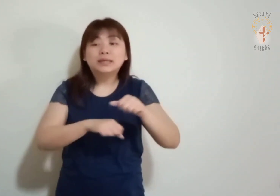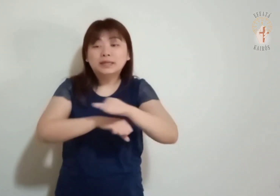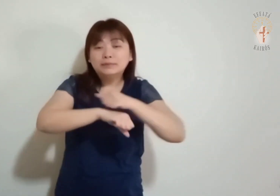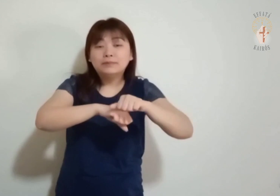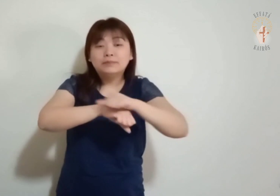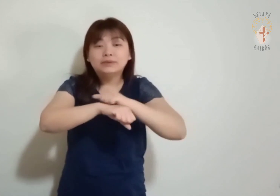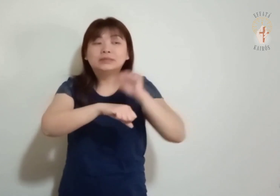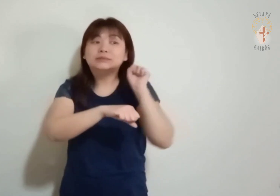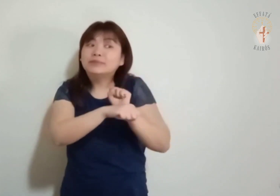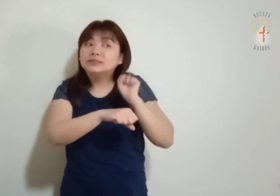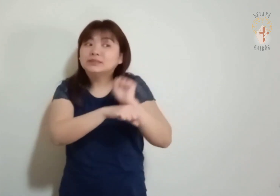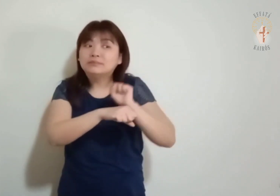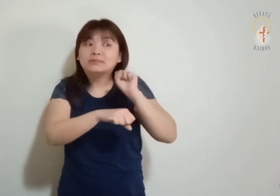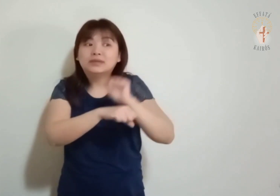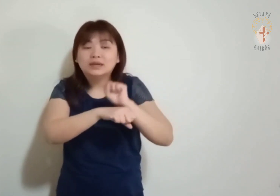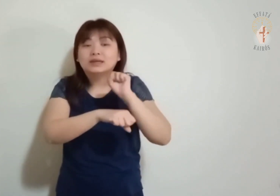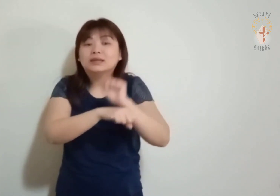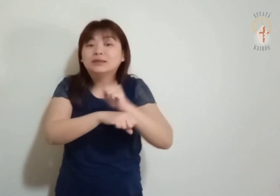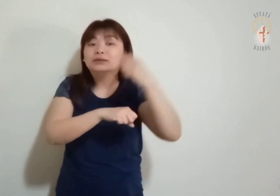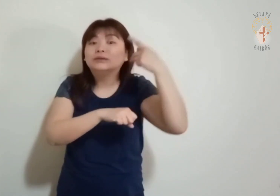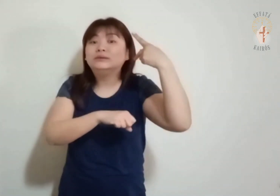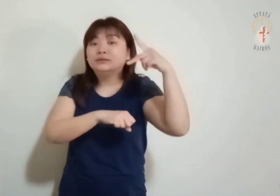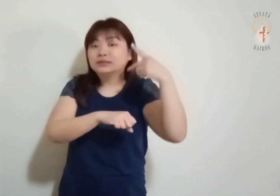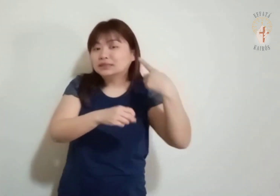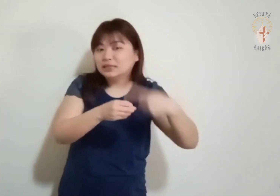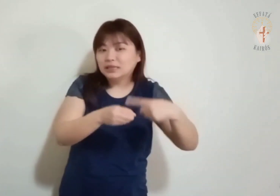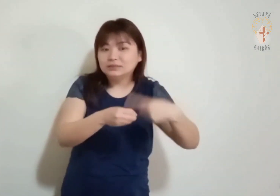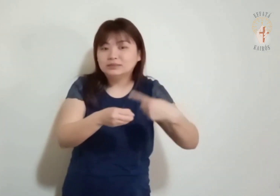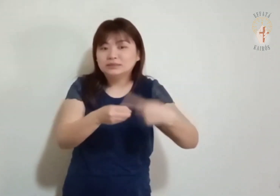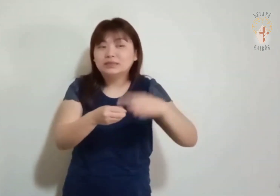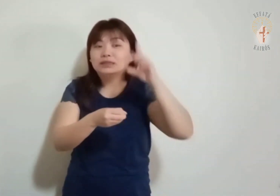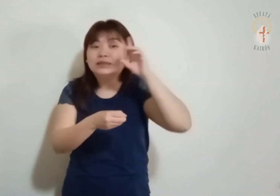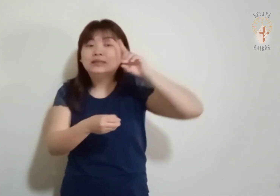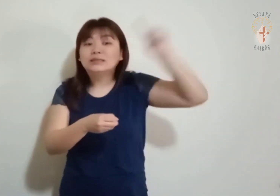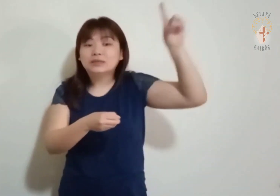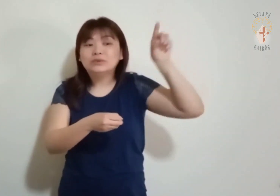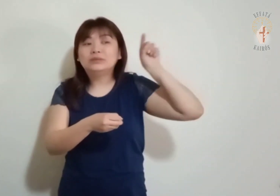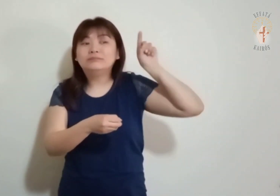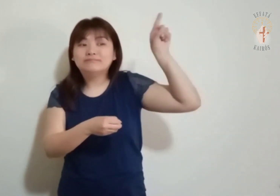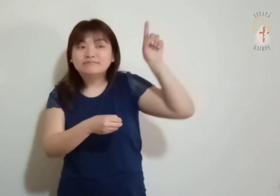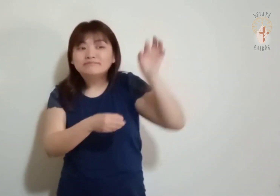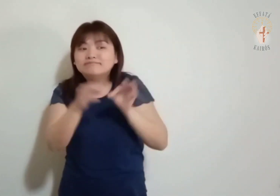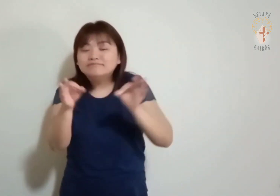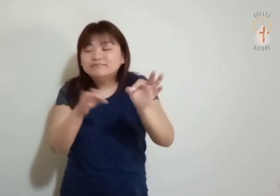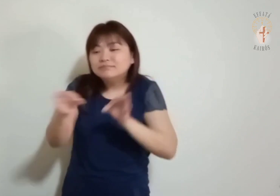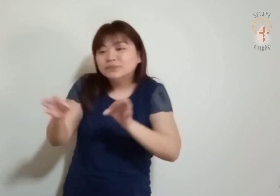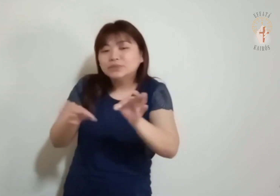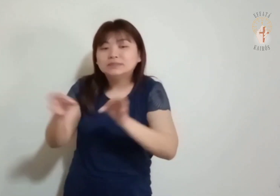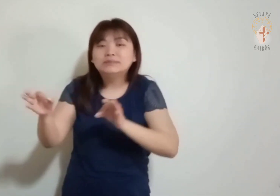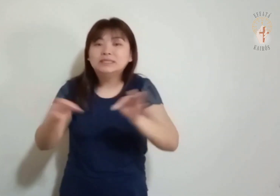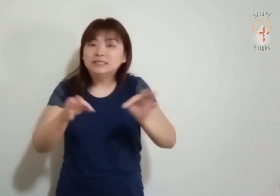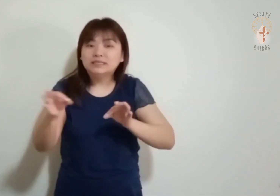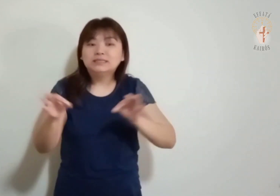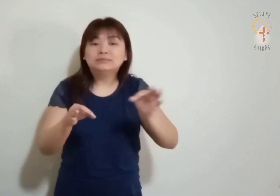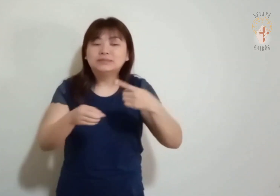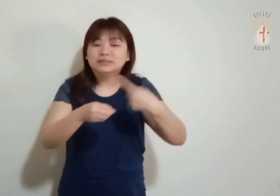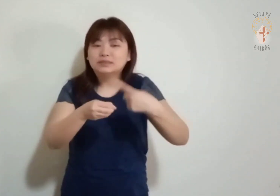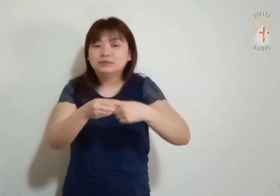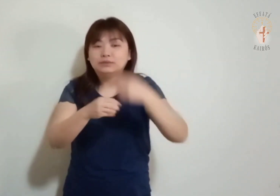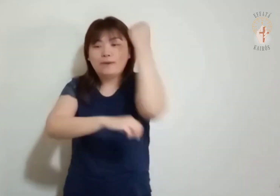esperava a cidade alicerçada que tem Deus mesmo por